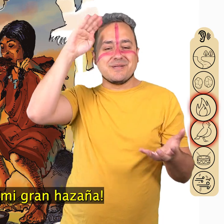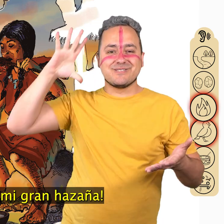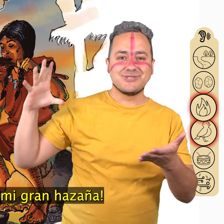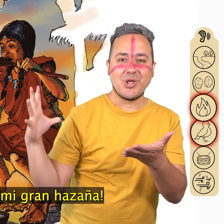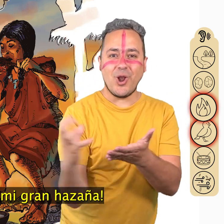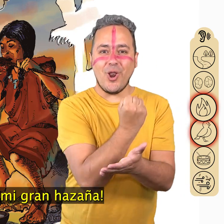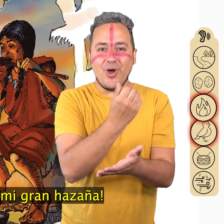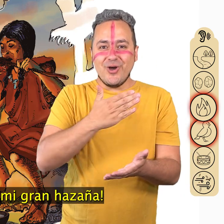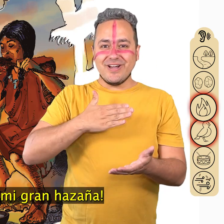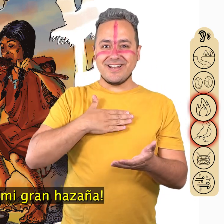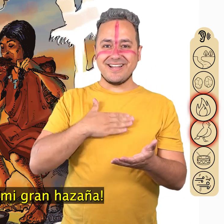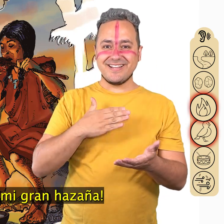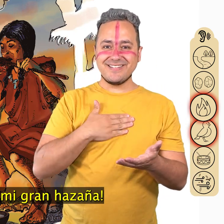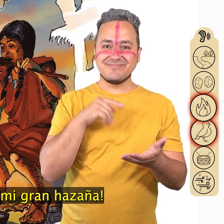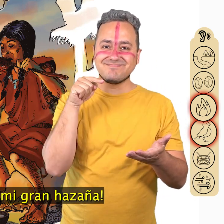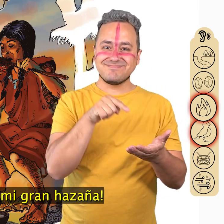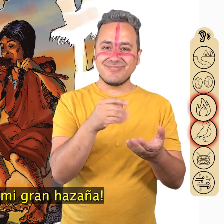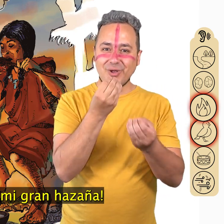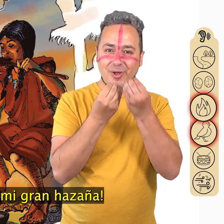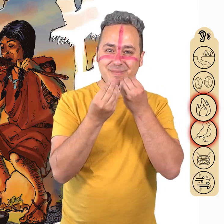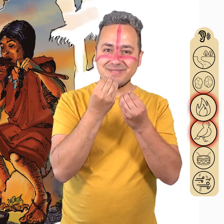¡Es mi gran hazaña!